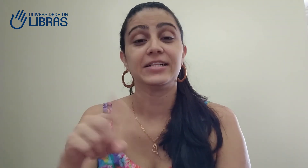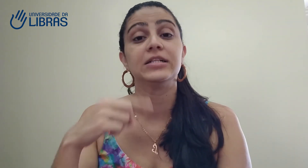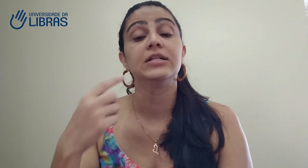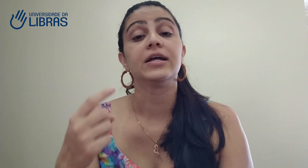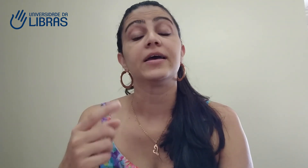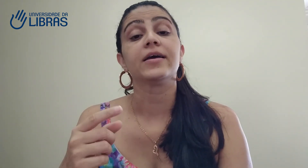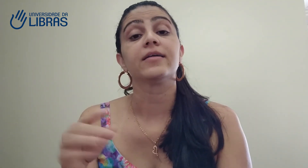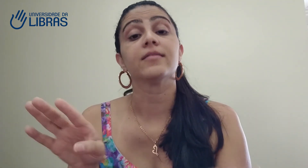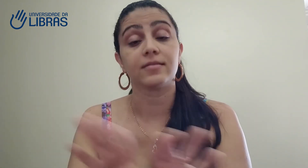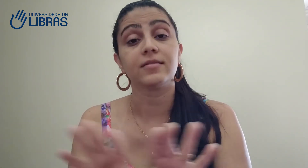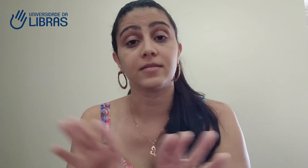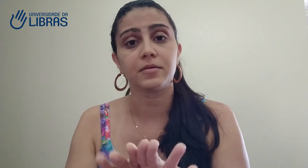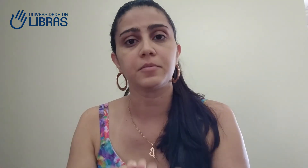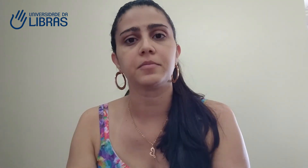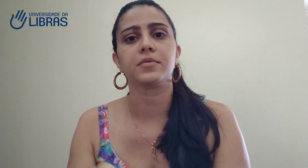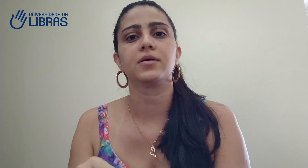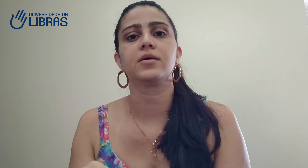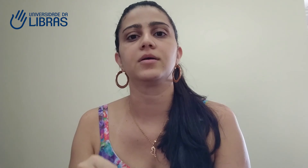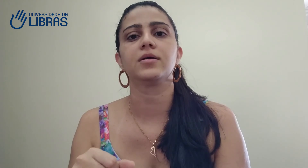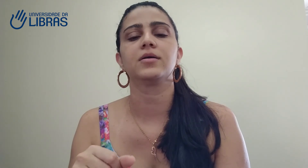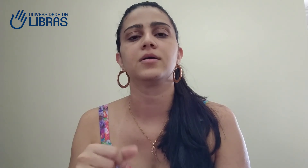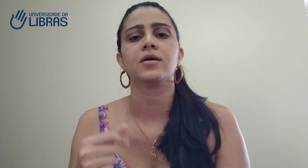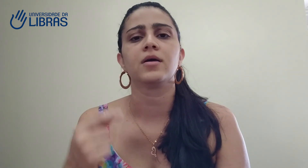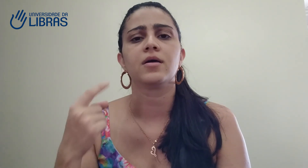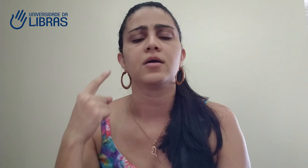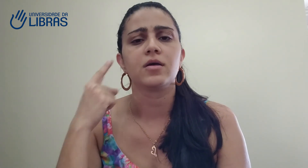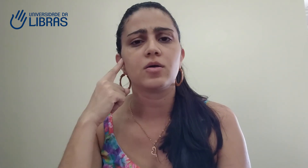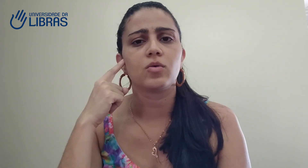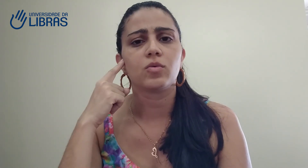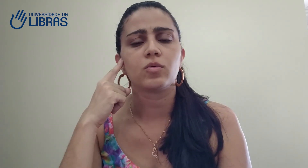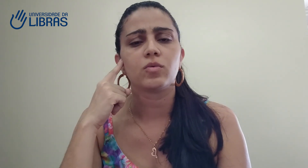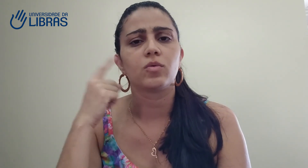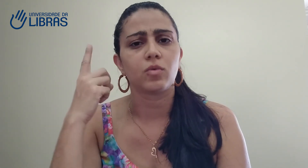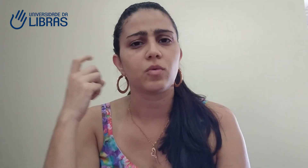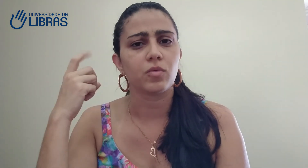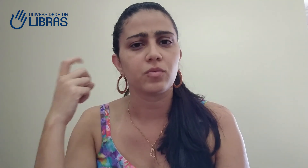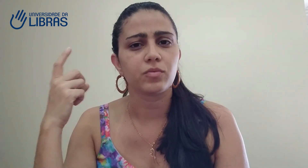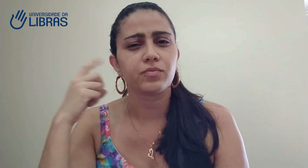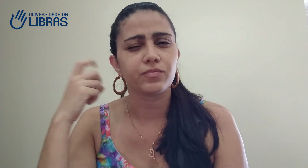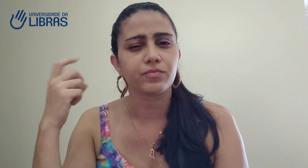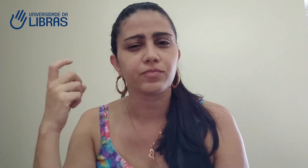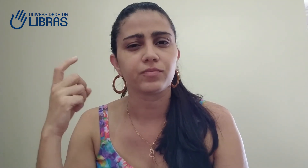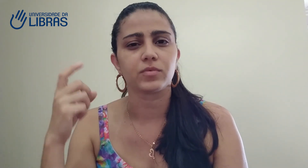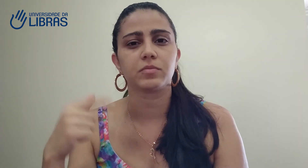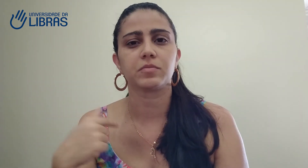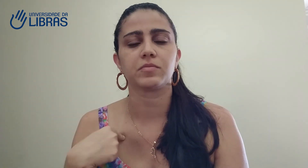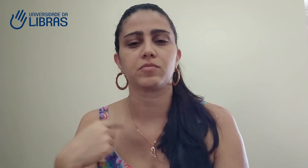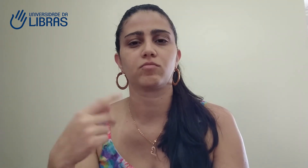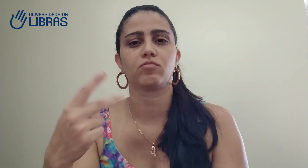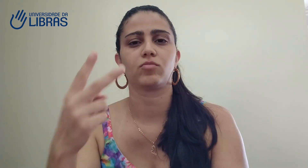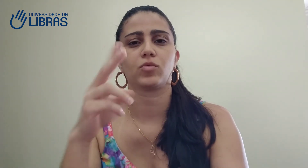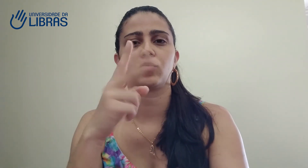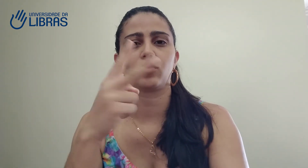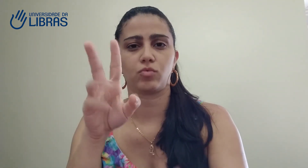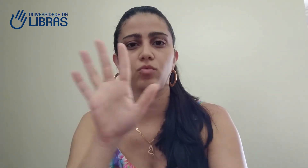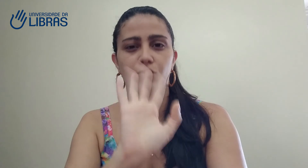E também, eu quero chegar, assim,